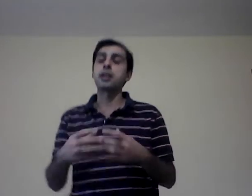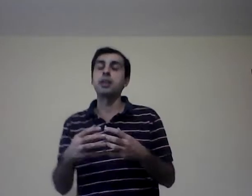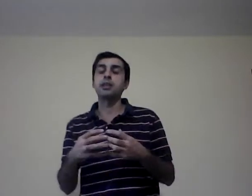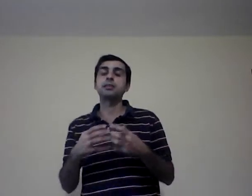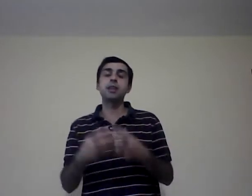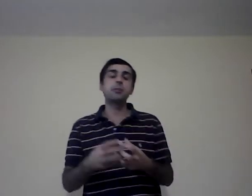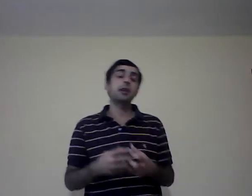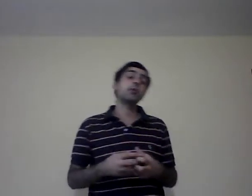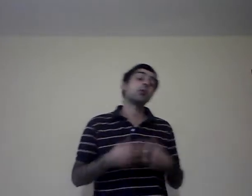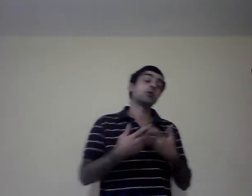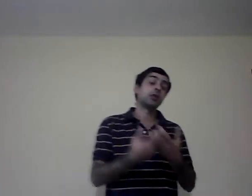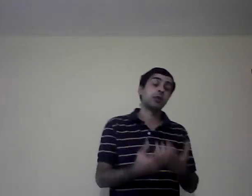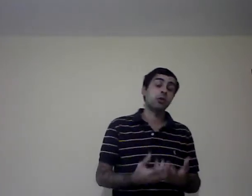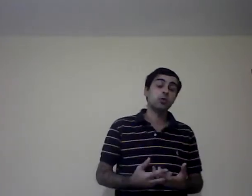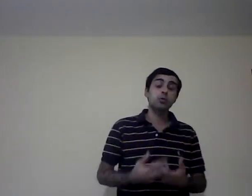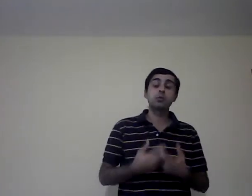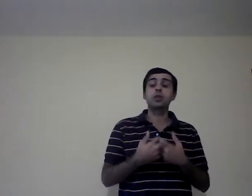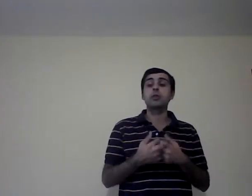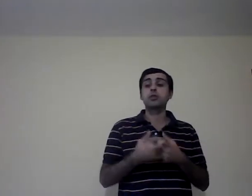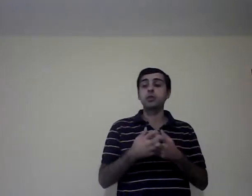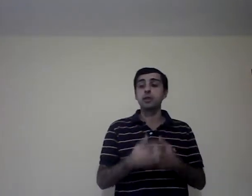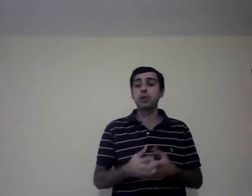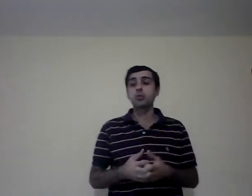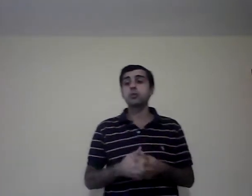sepan cuando se les consulte, cuando se les pregunte.